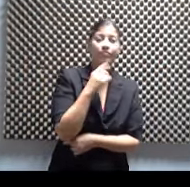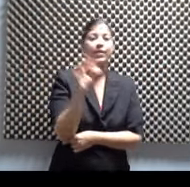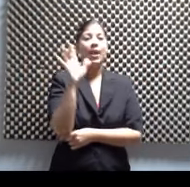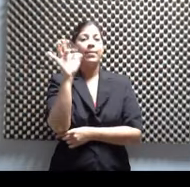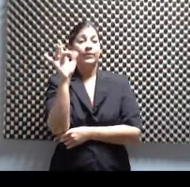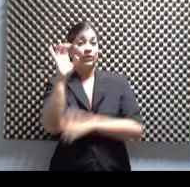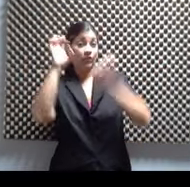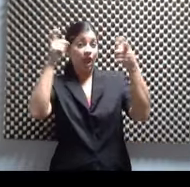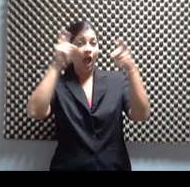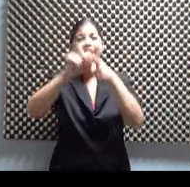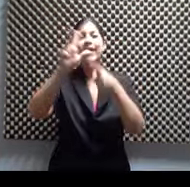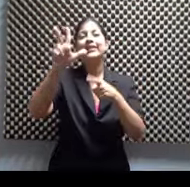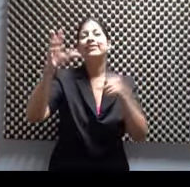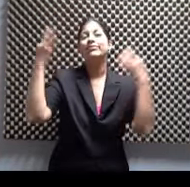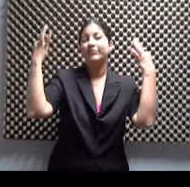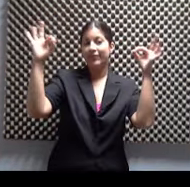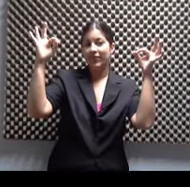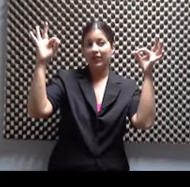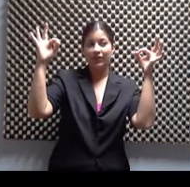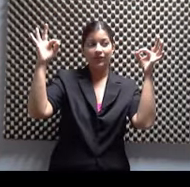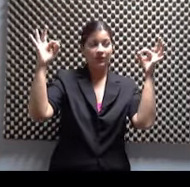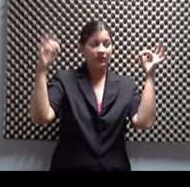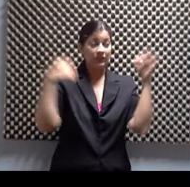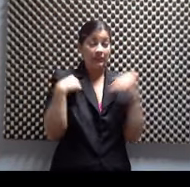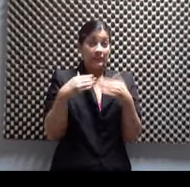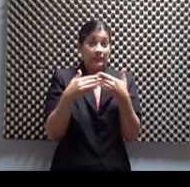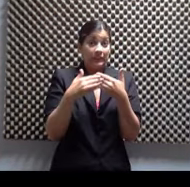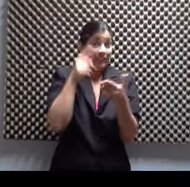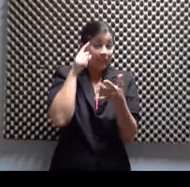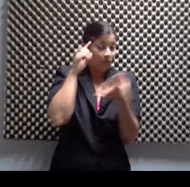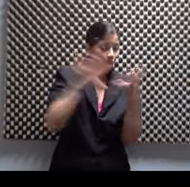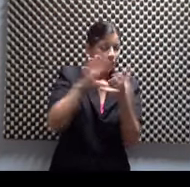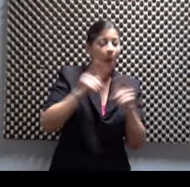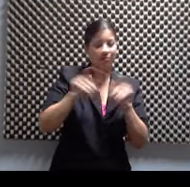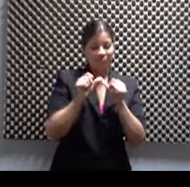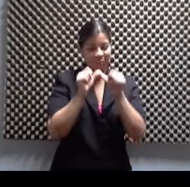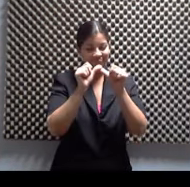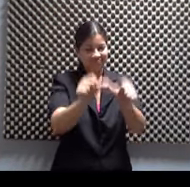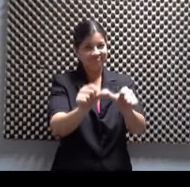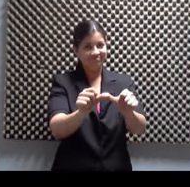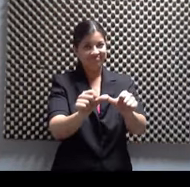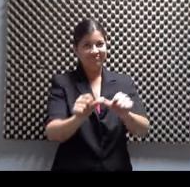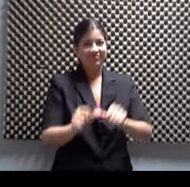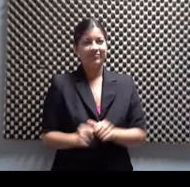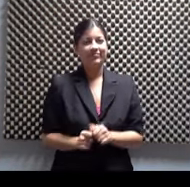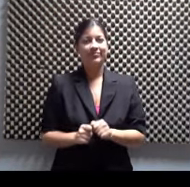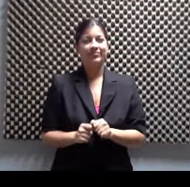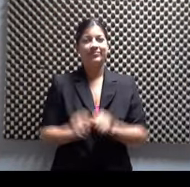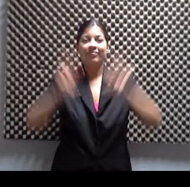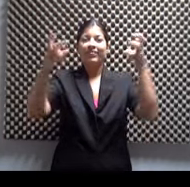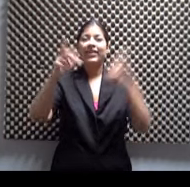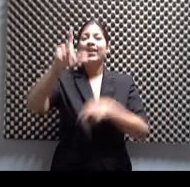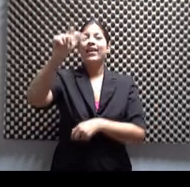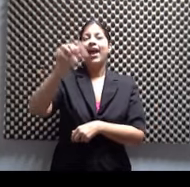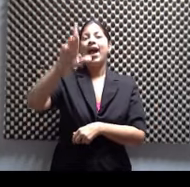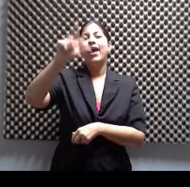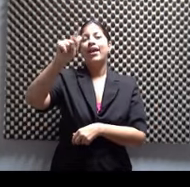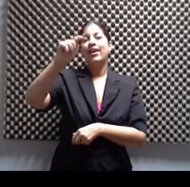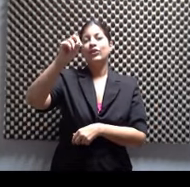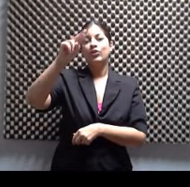el 3 de febrero, por poco me enredo ahí, pero no me enredo, aquí sigo. La ratonera de Agatha Christie de